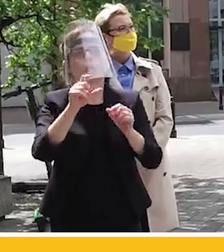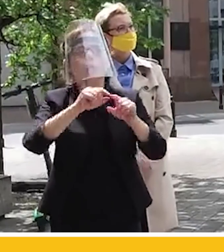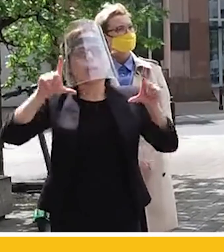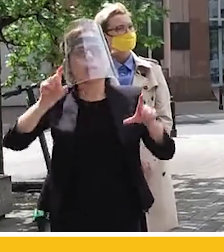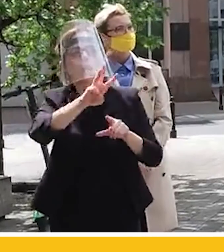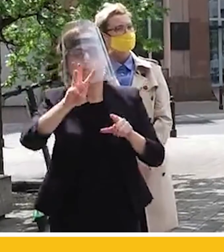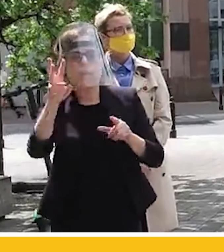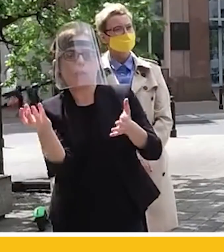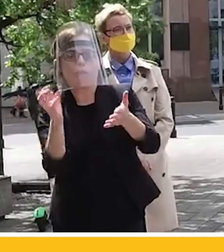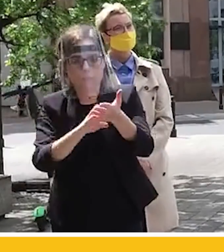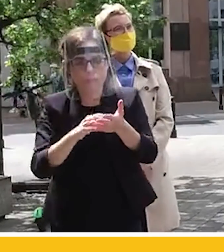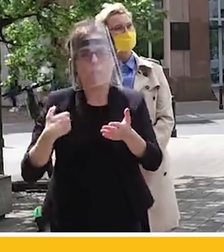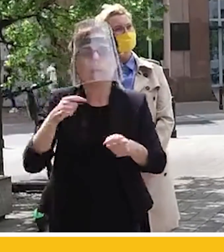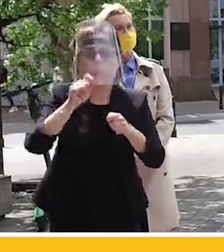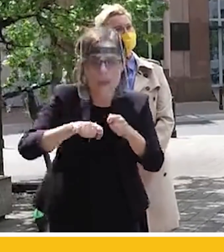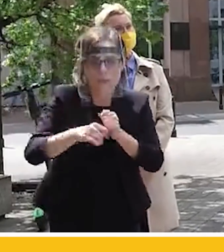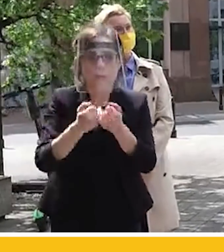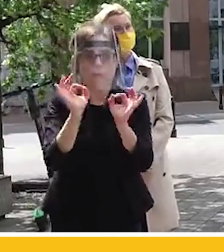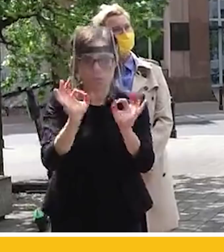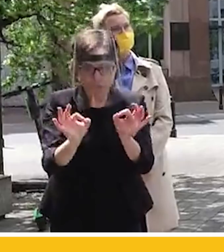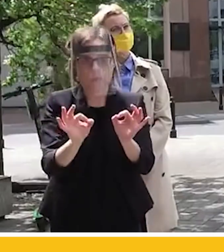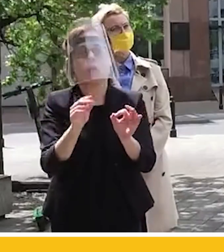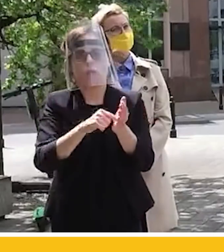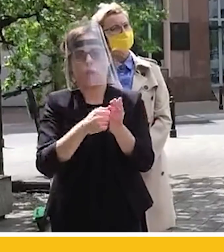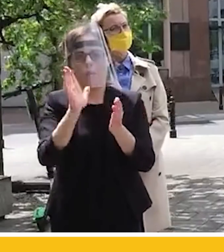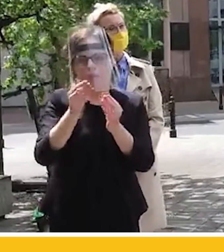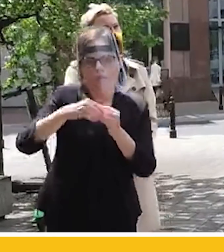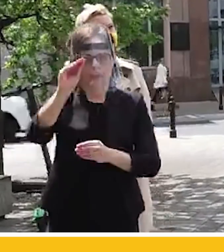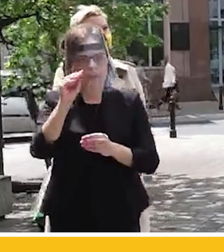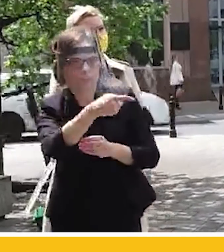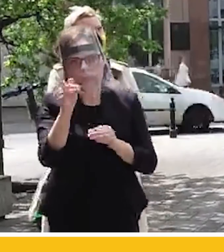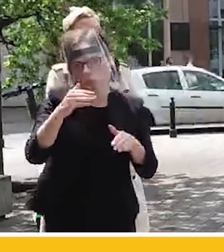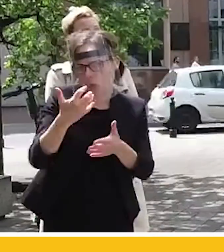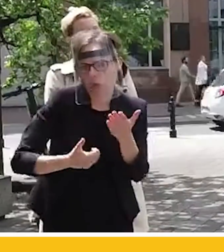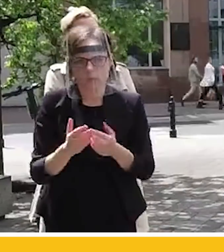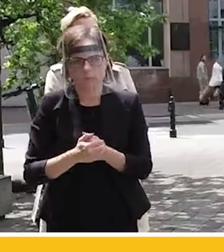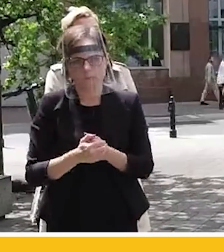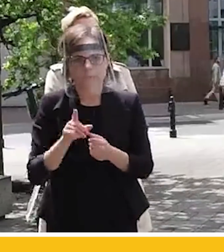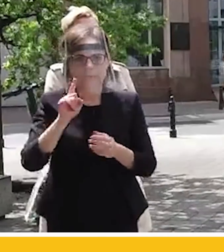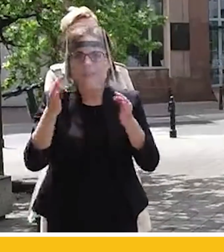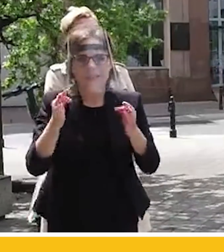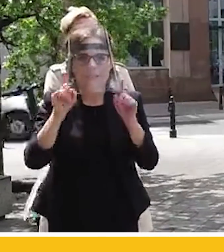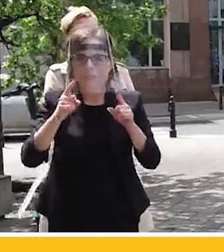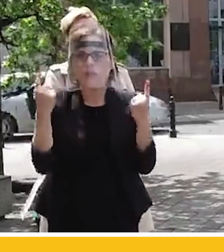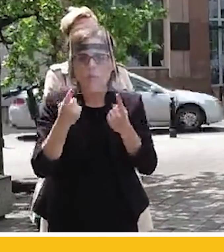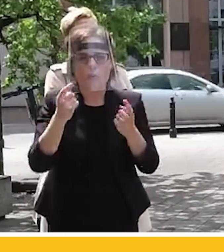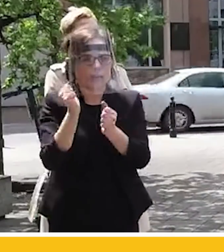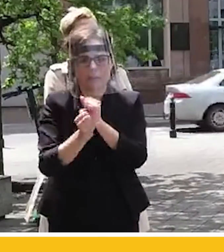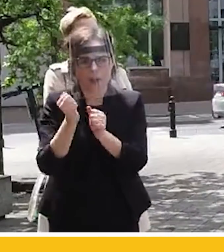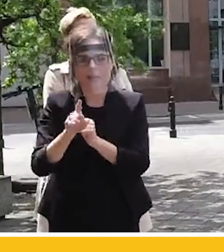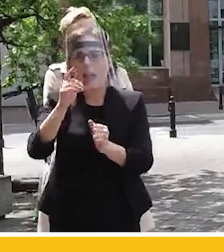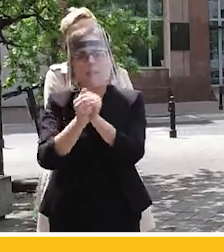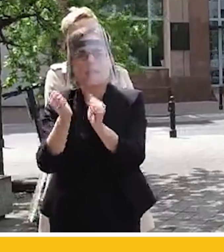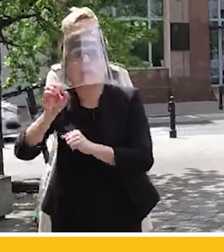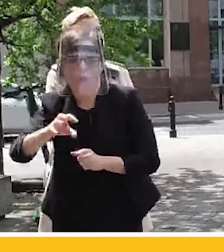łatwiejsza. Sytuacja jest dramatyczna, dlatego, że jest tak dynamiczna i to w tę nienajlepszą stronę. Pamiętajcie państwo,